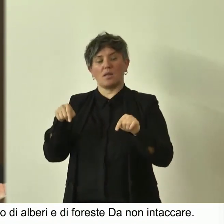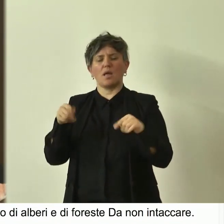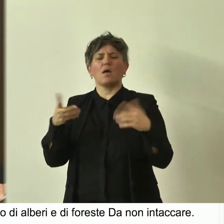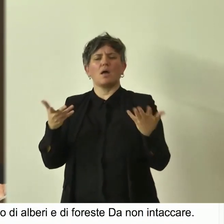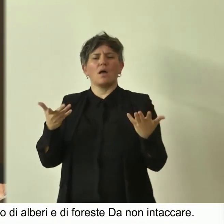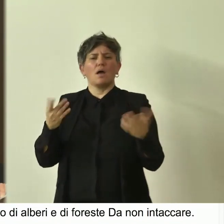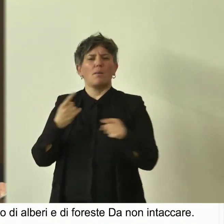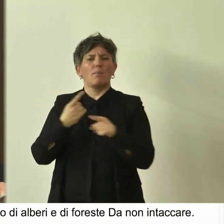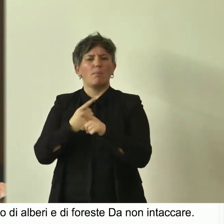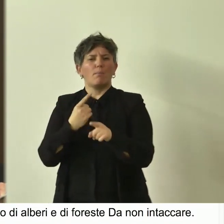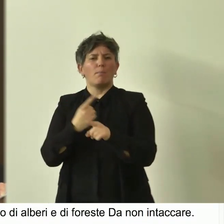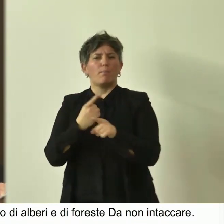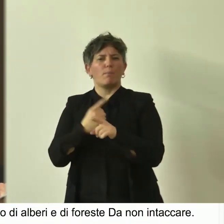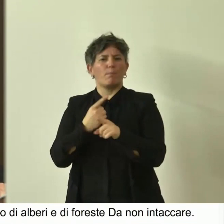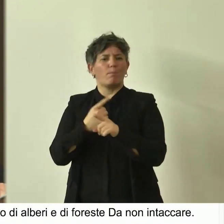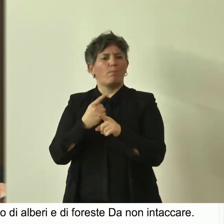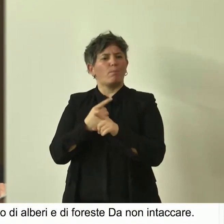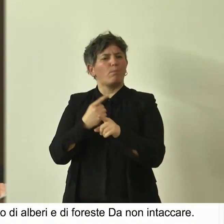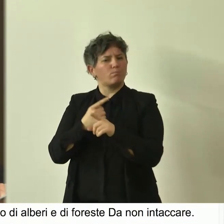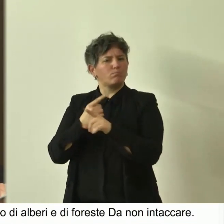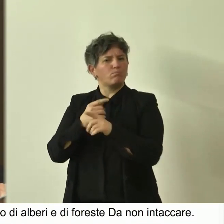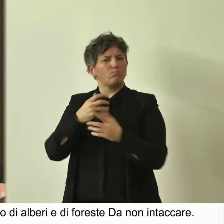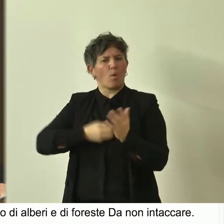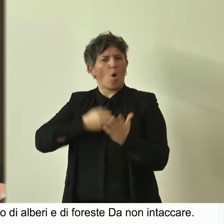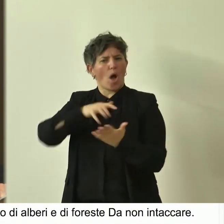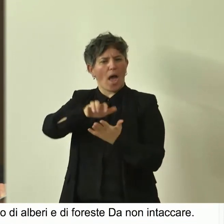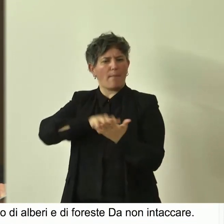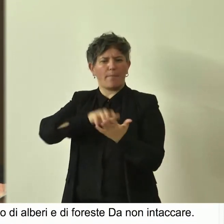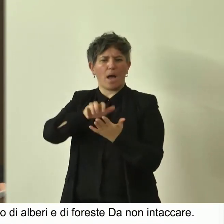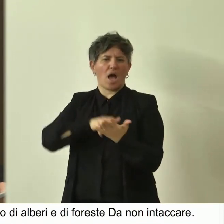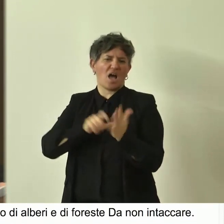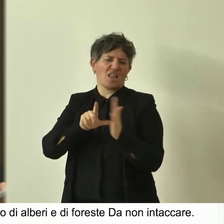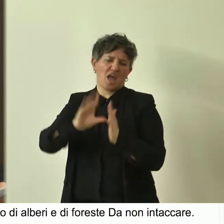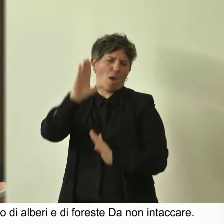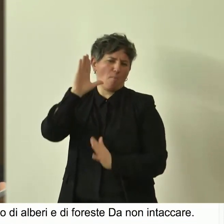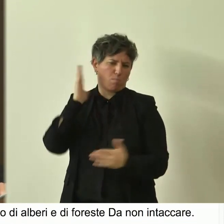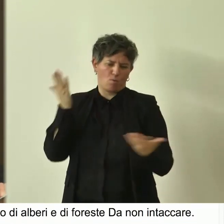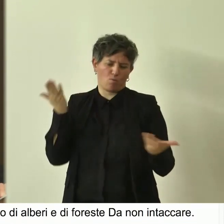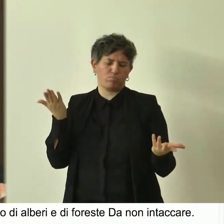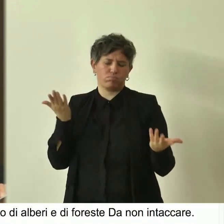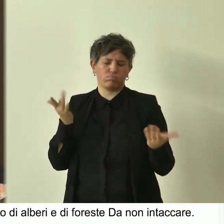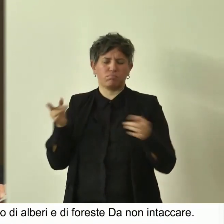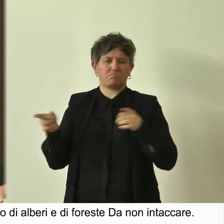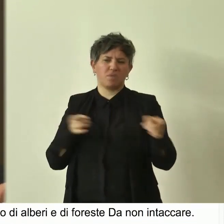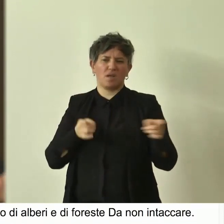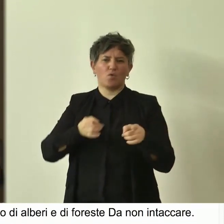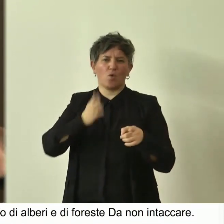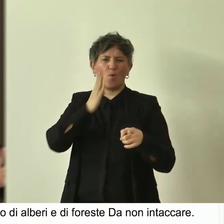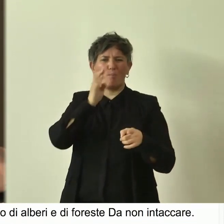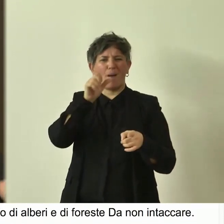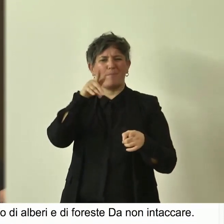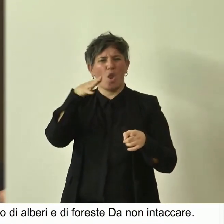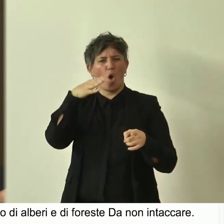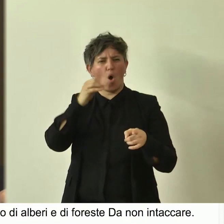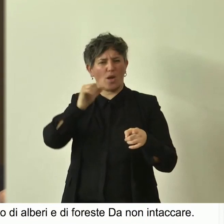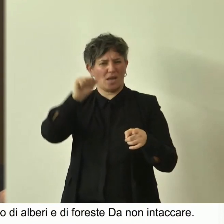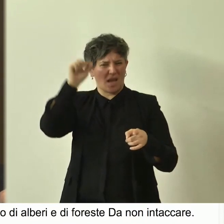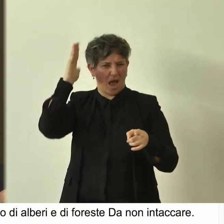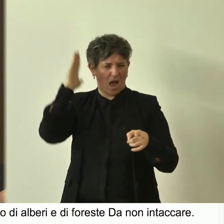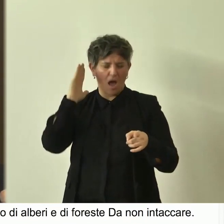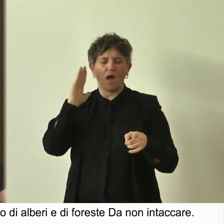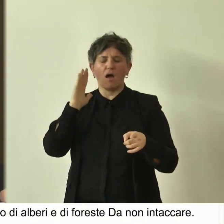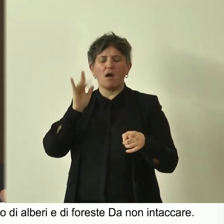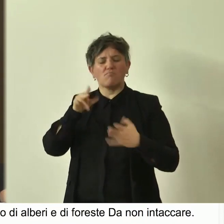Gilgamesh, un poema, diciamo, di epoca sumero-babilonese, quindi scritto,